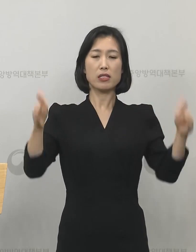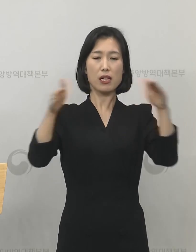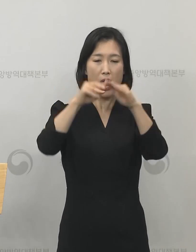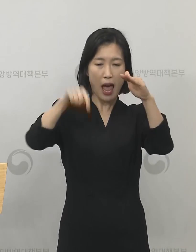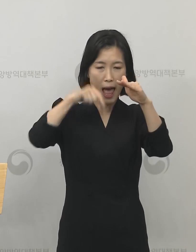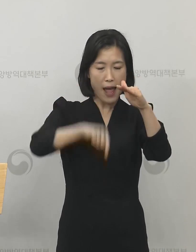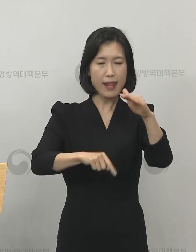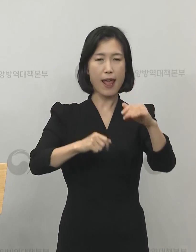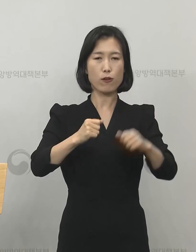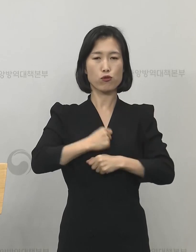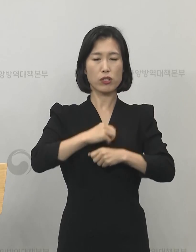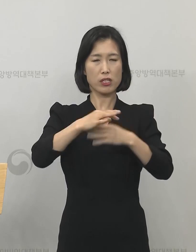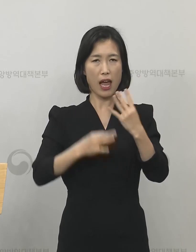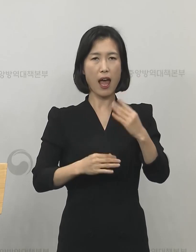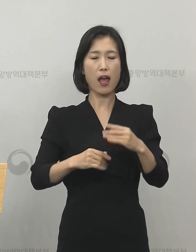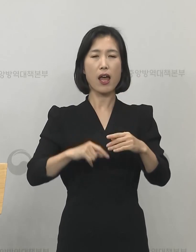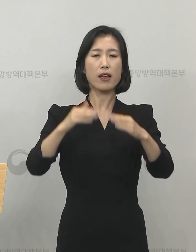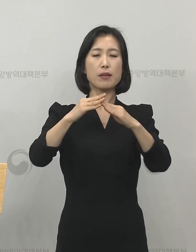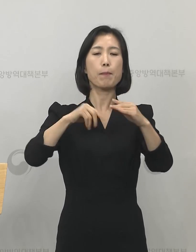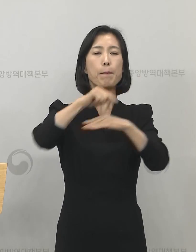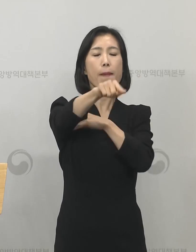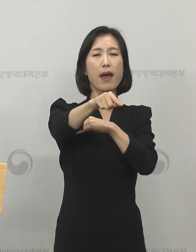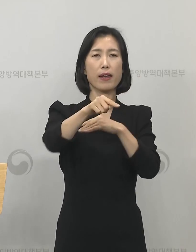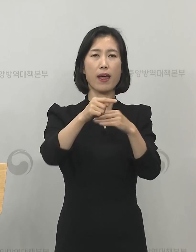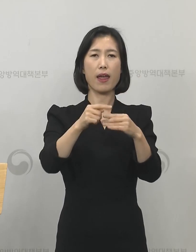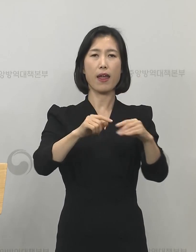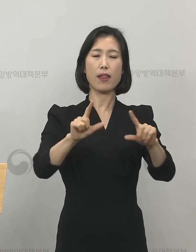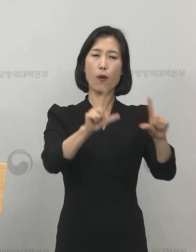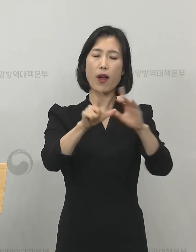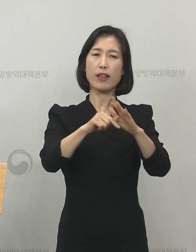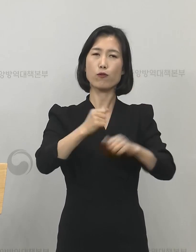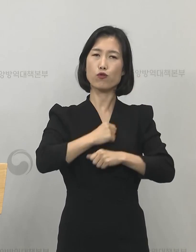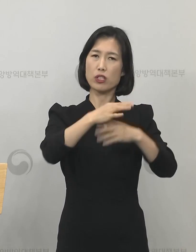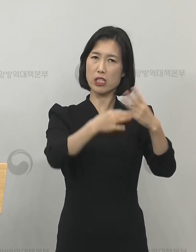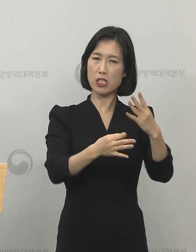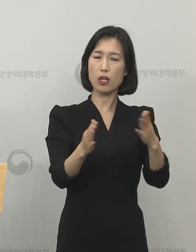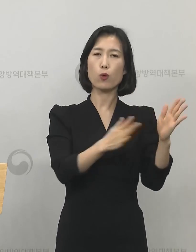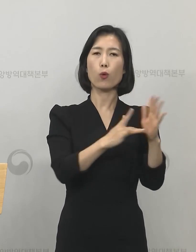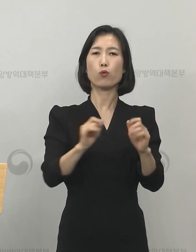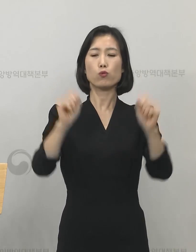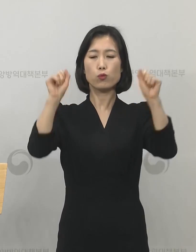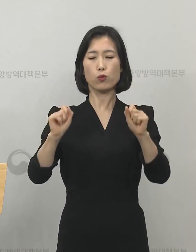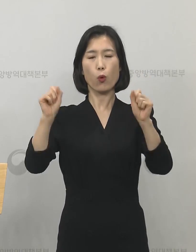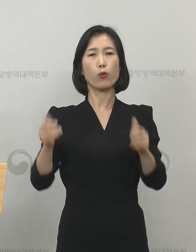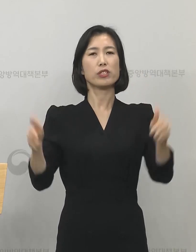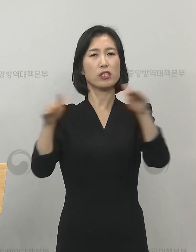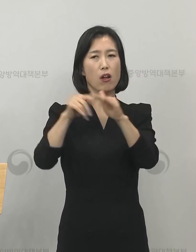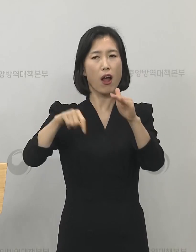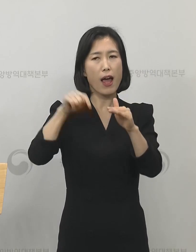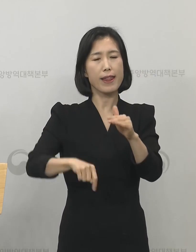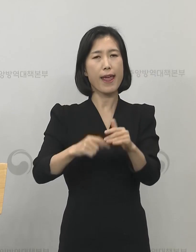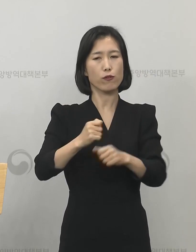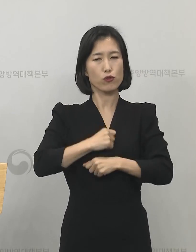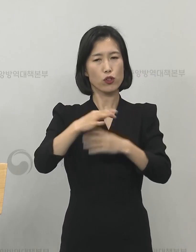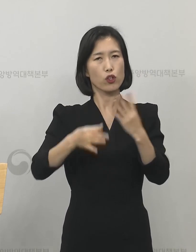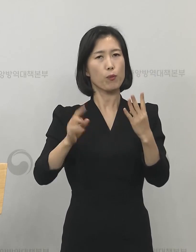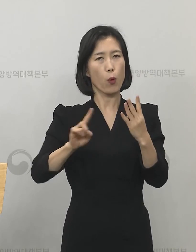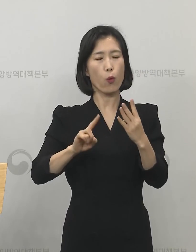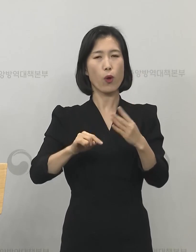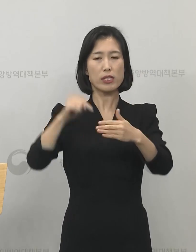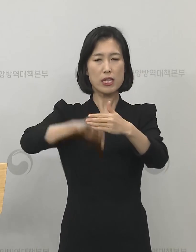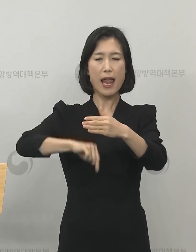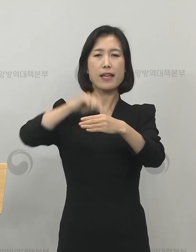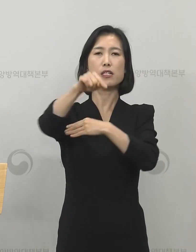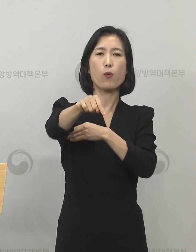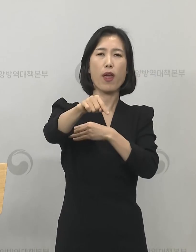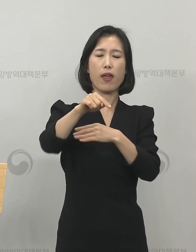실내에서 또 다를 수가 있고 또 운동시설도 다르고 또 운동시설도 실내 운동시설과 또 야외 운동시설은 또 지켜야